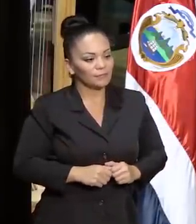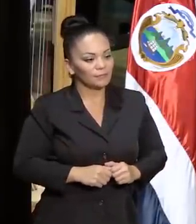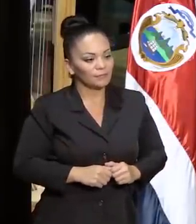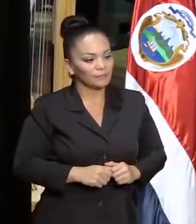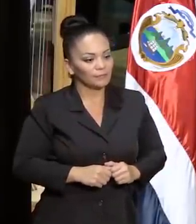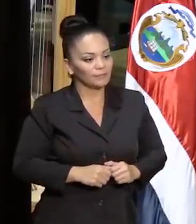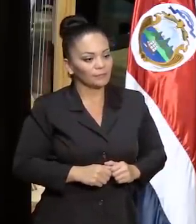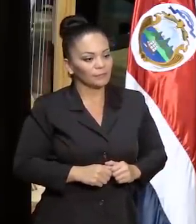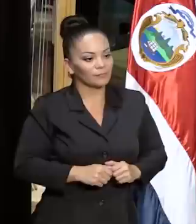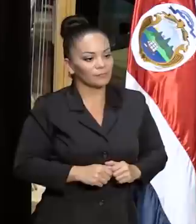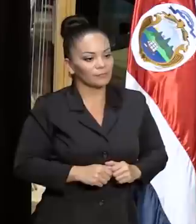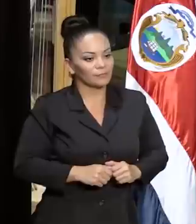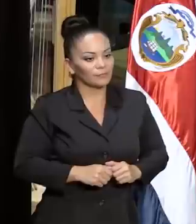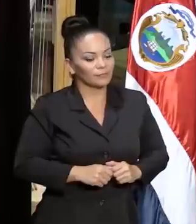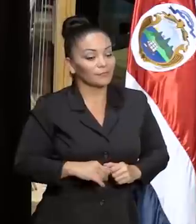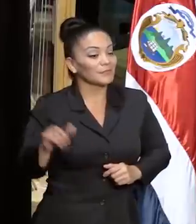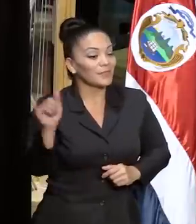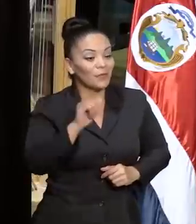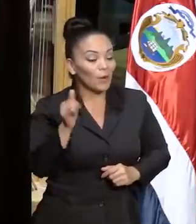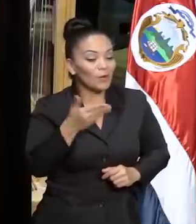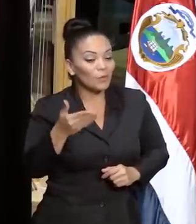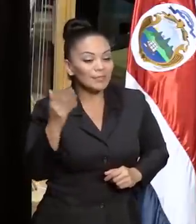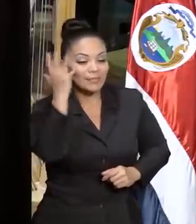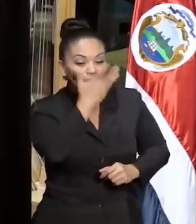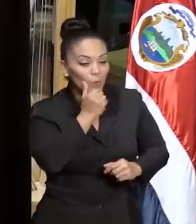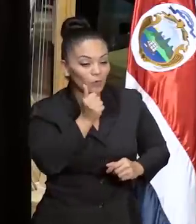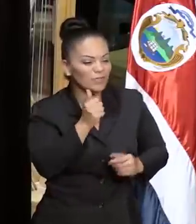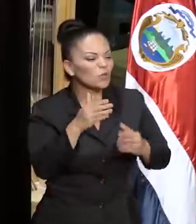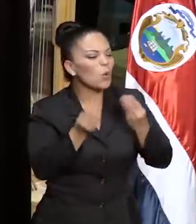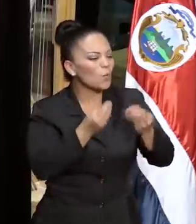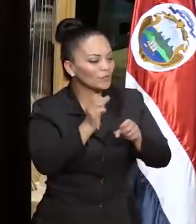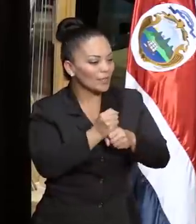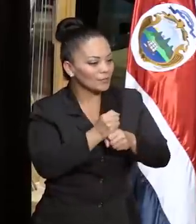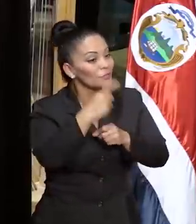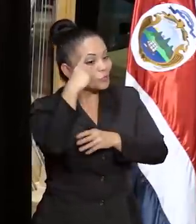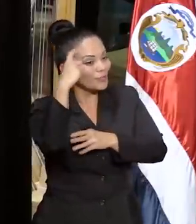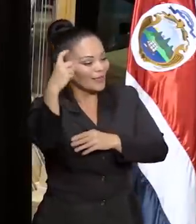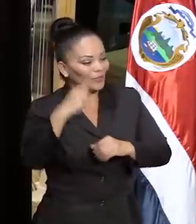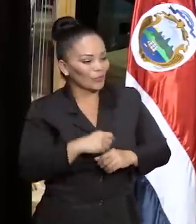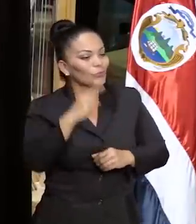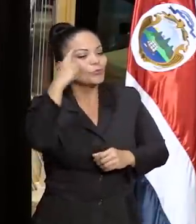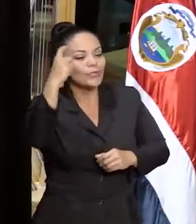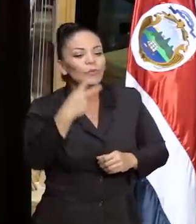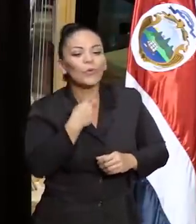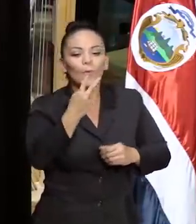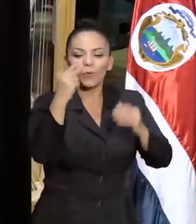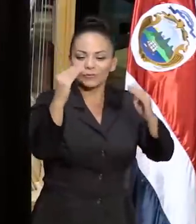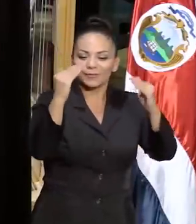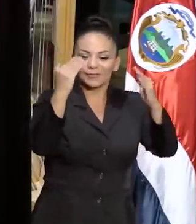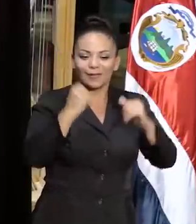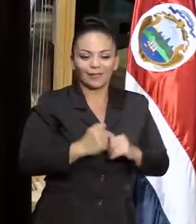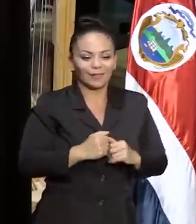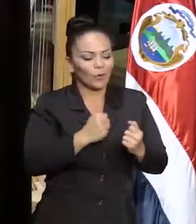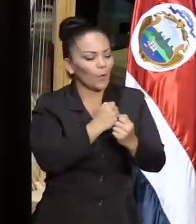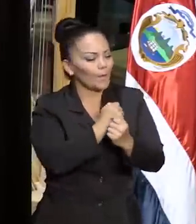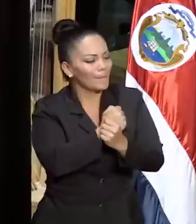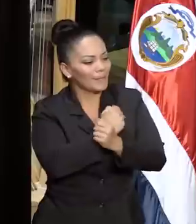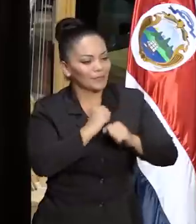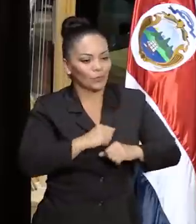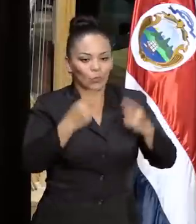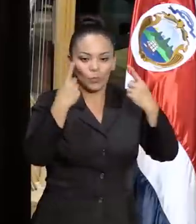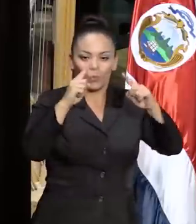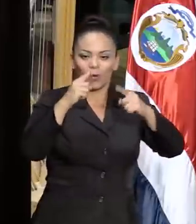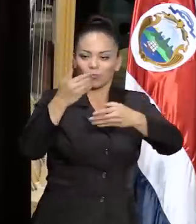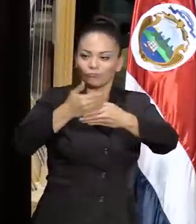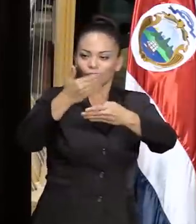que lo hermoso se construye soñando, soñando en voz alta, con pasión, se levantaron